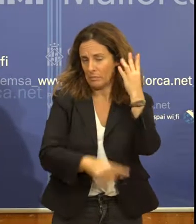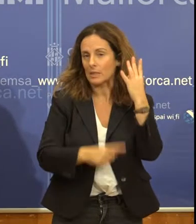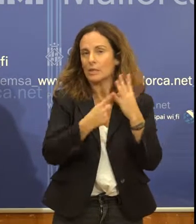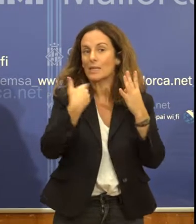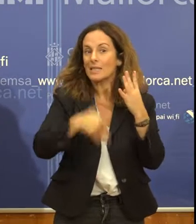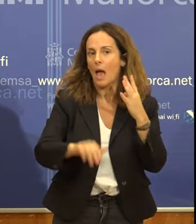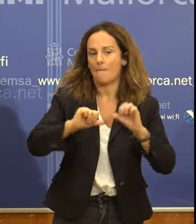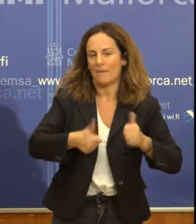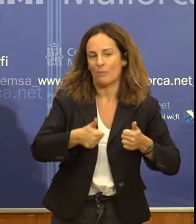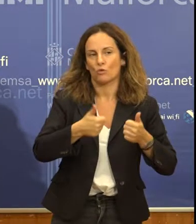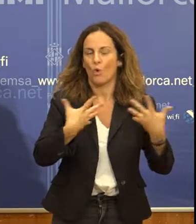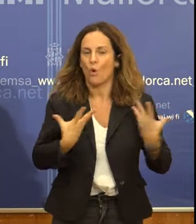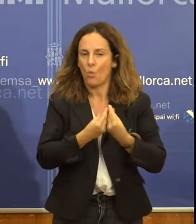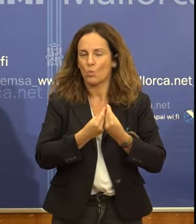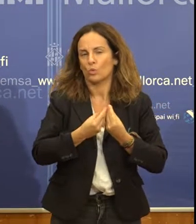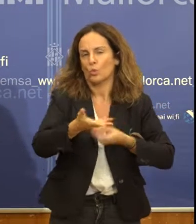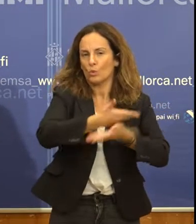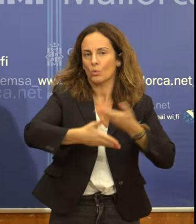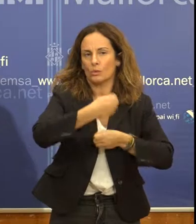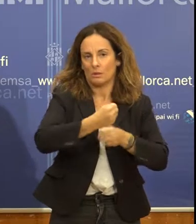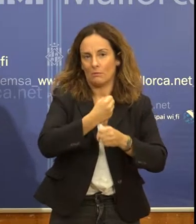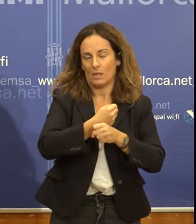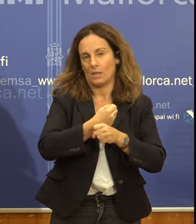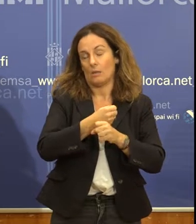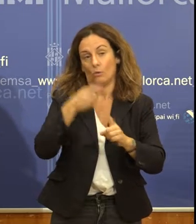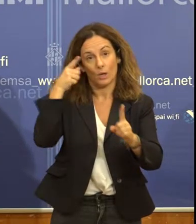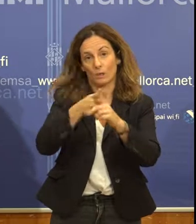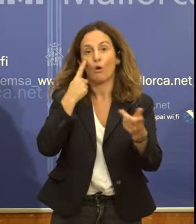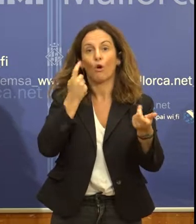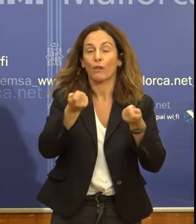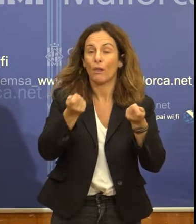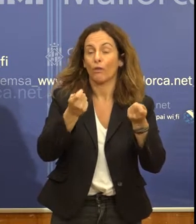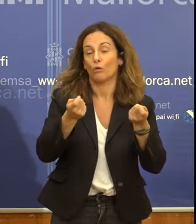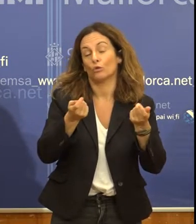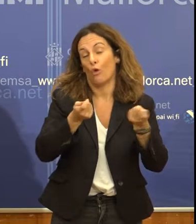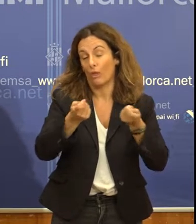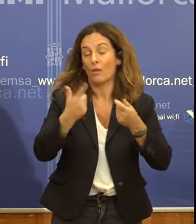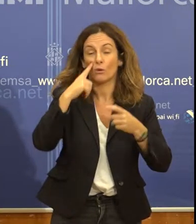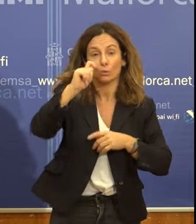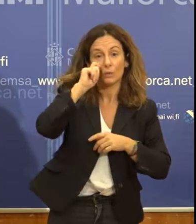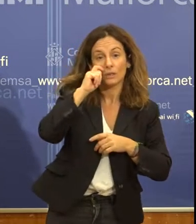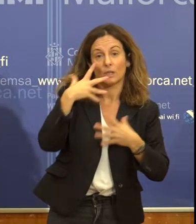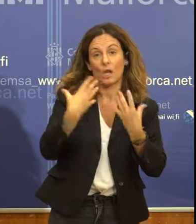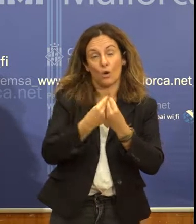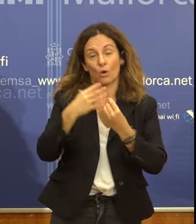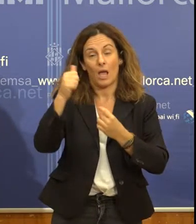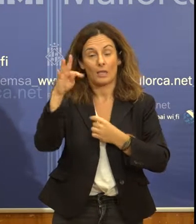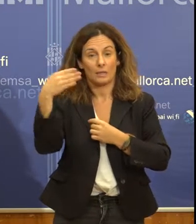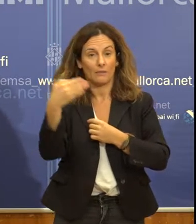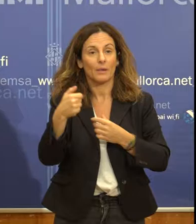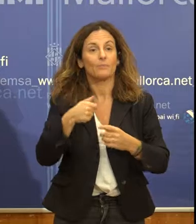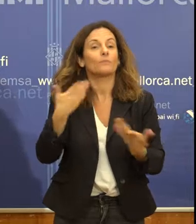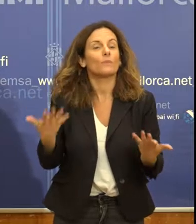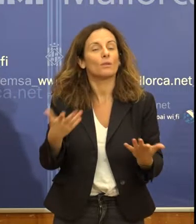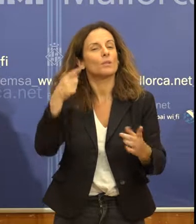conjuntament amb aquesta idea de coordinació turística en l'ATB. De manera que aquesta aposta per al turisme cultural es converteix en un